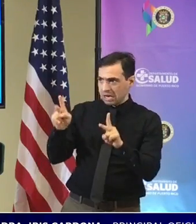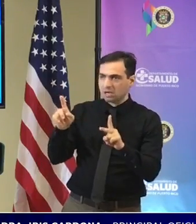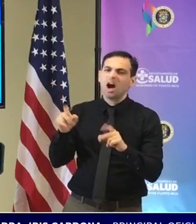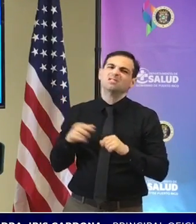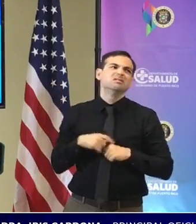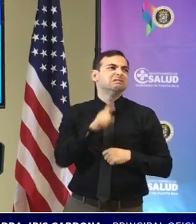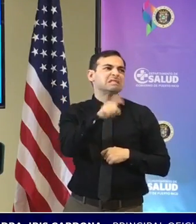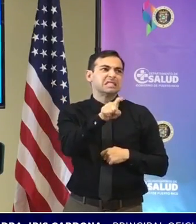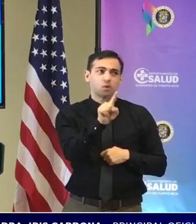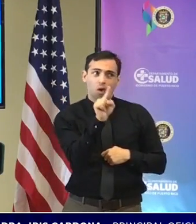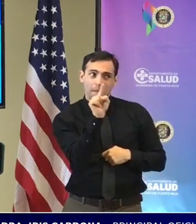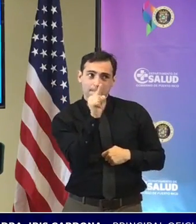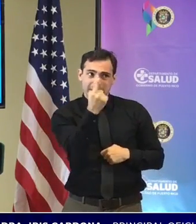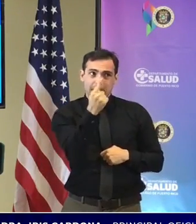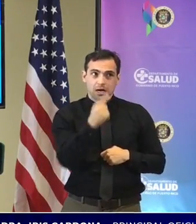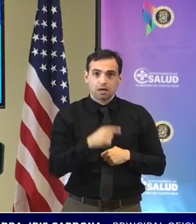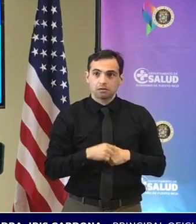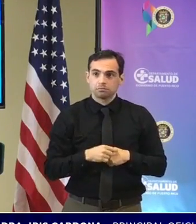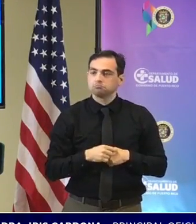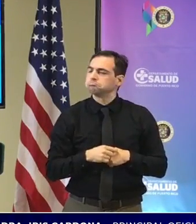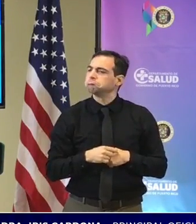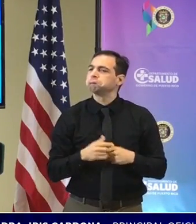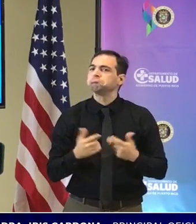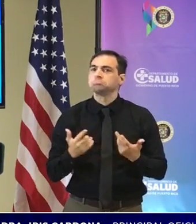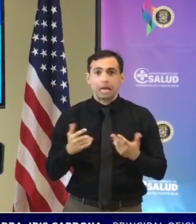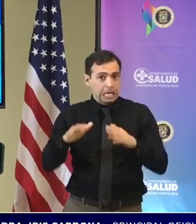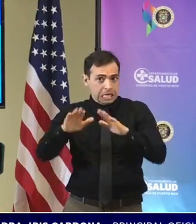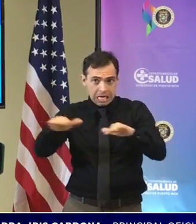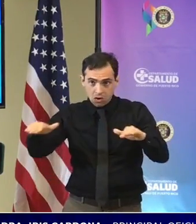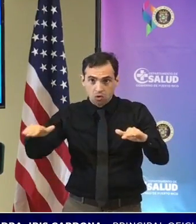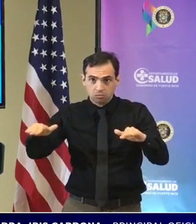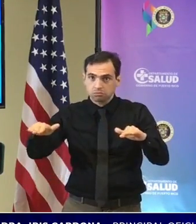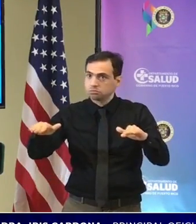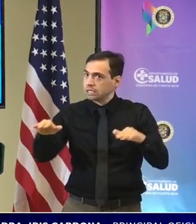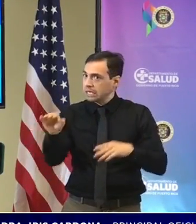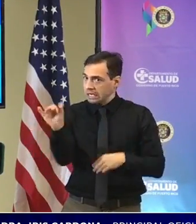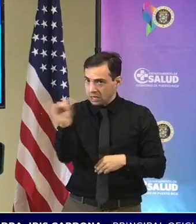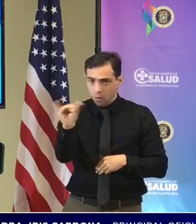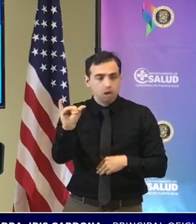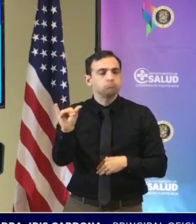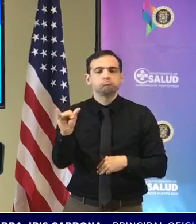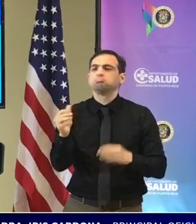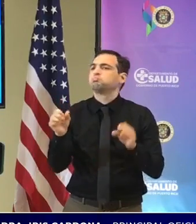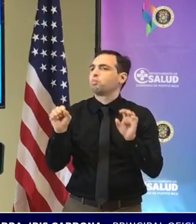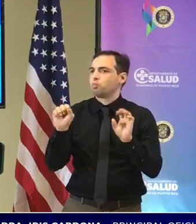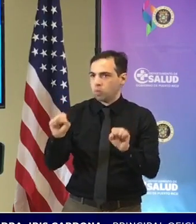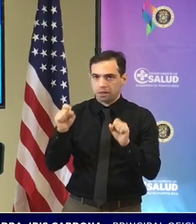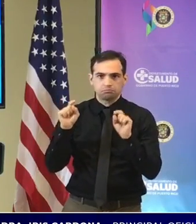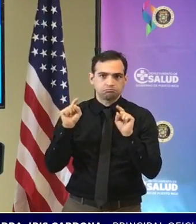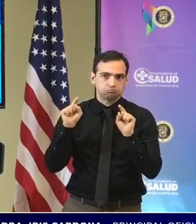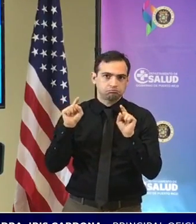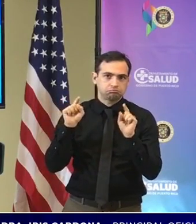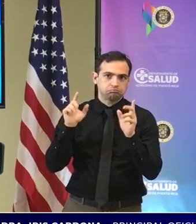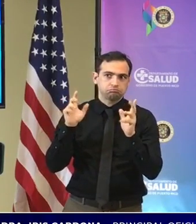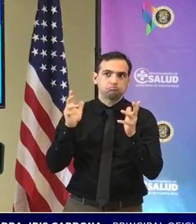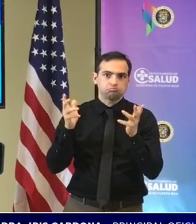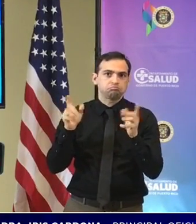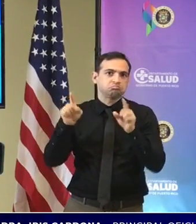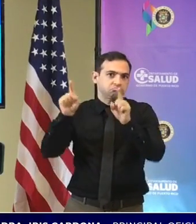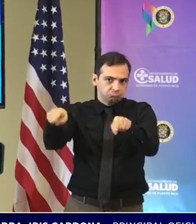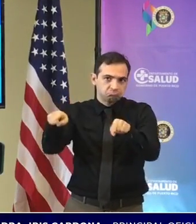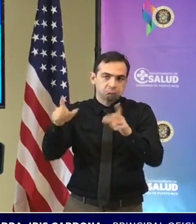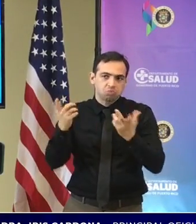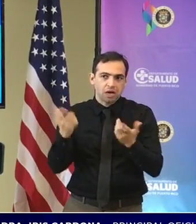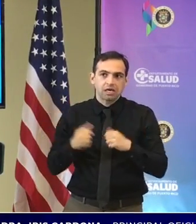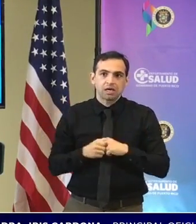segunda dosis e incluso los niños vamos a tener un área para vacunar aquellos niños que sus padres quieran llevarlo en las edades de